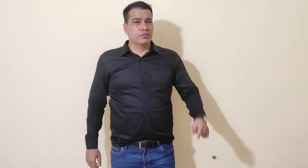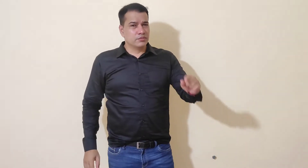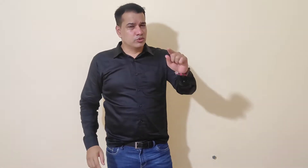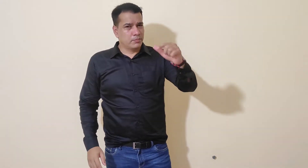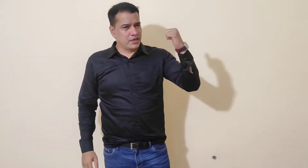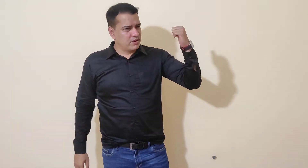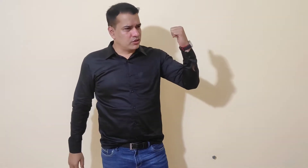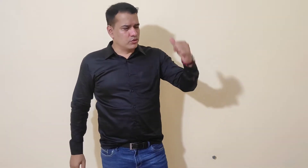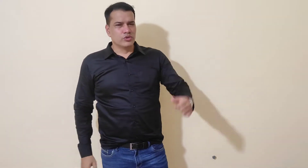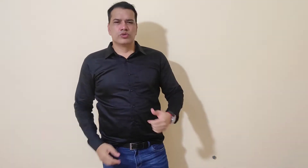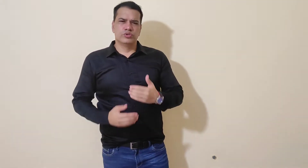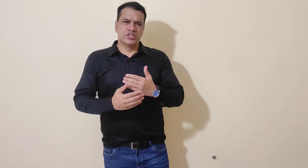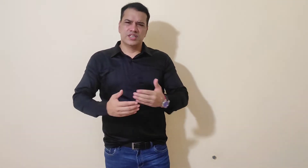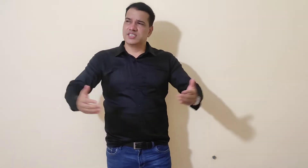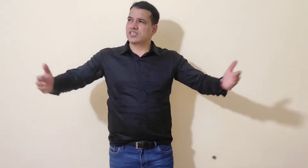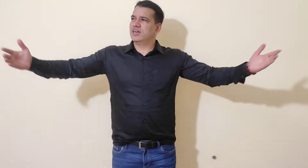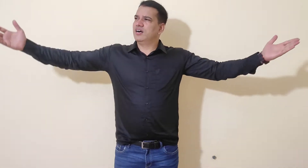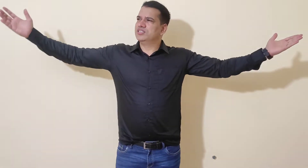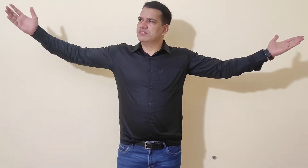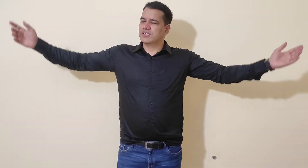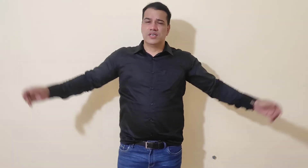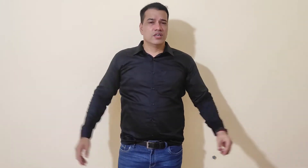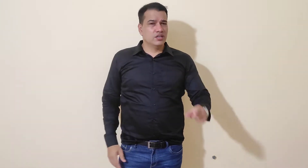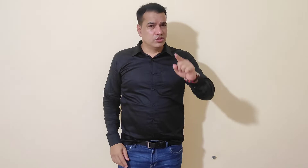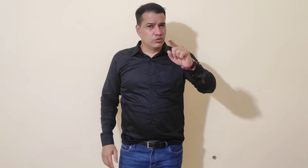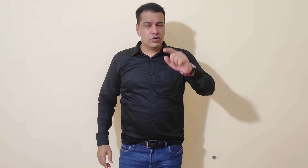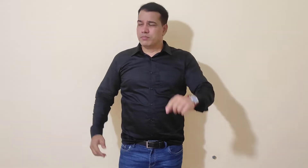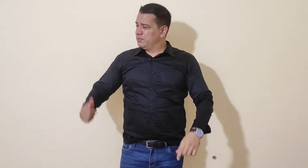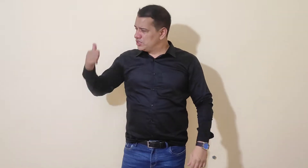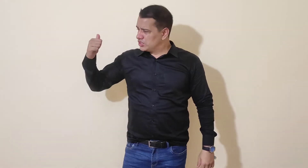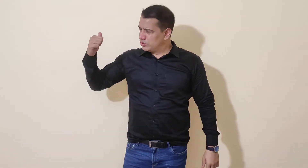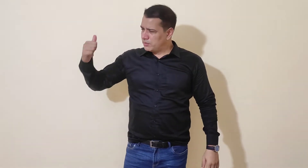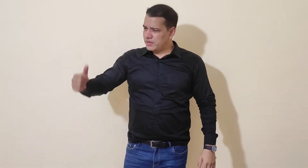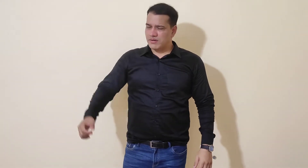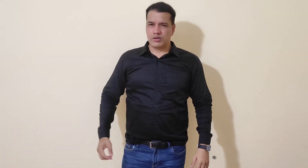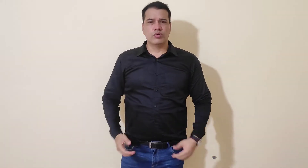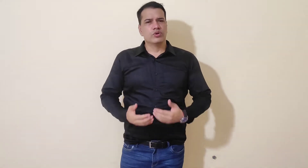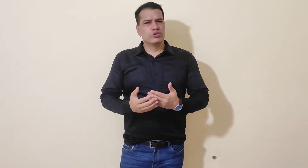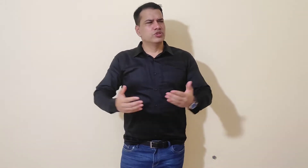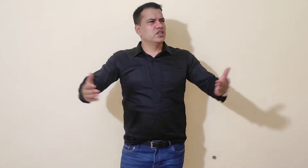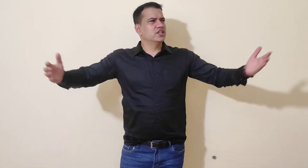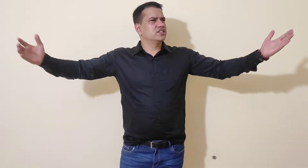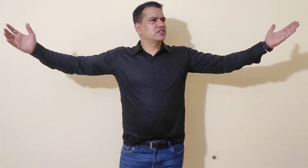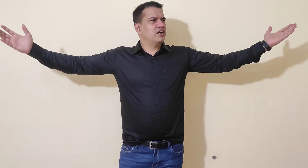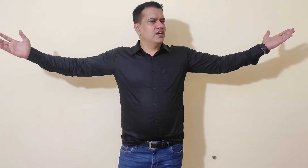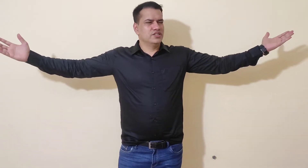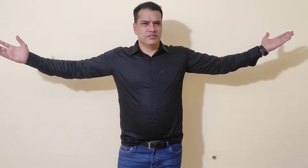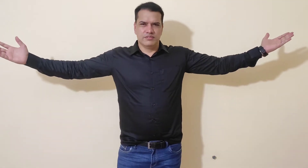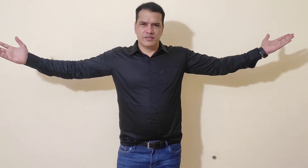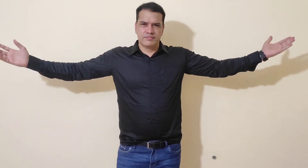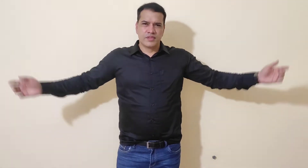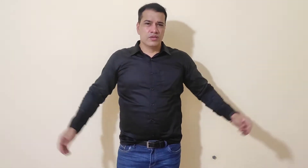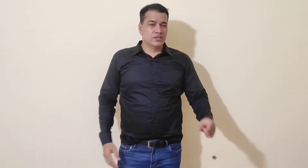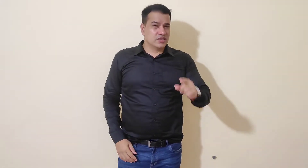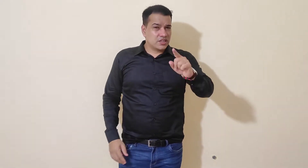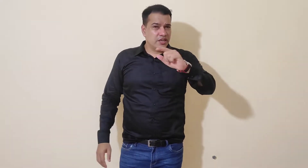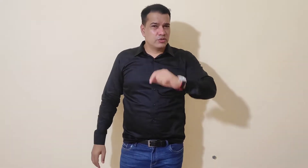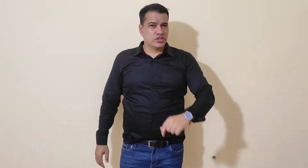पीछे छुटे परिवार को खुश्या दे सकता है आजीवन दे सकता है